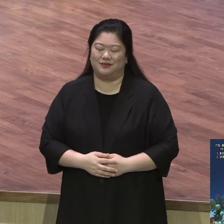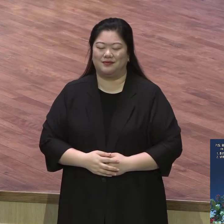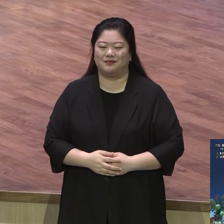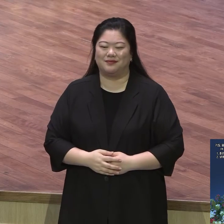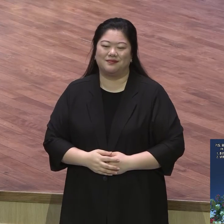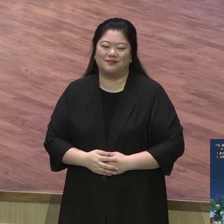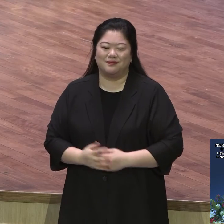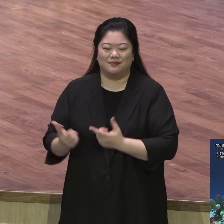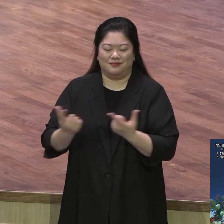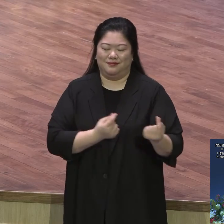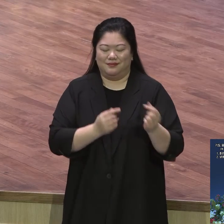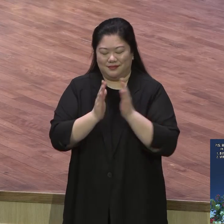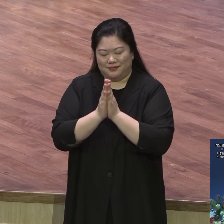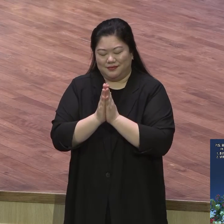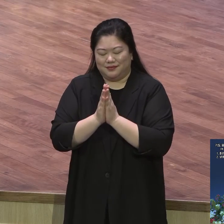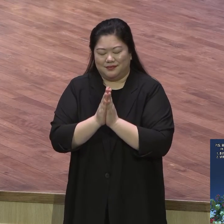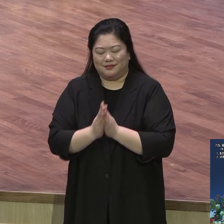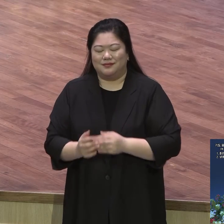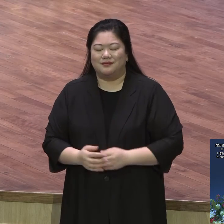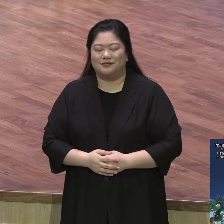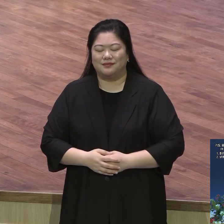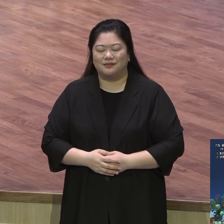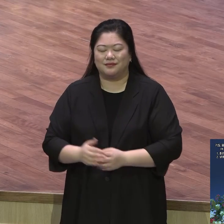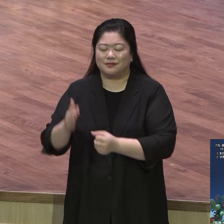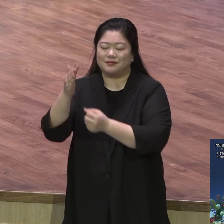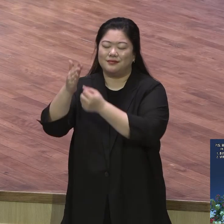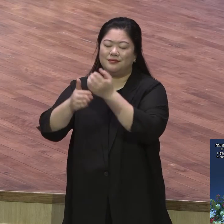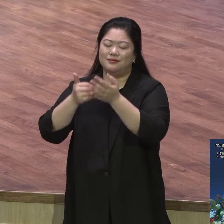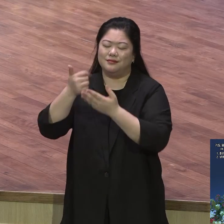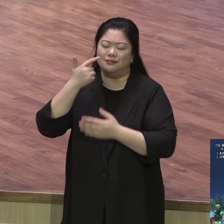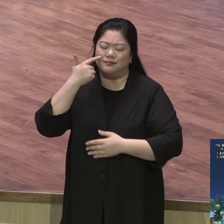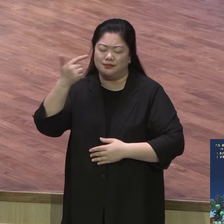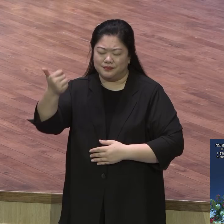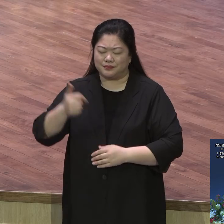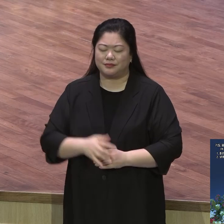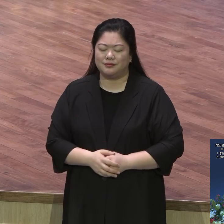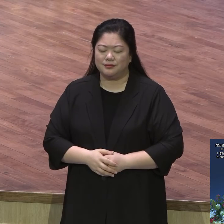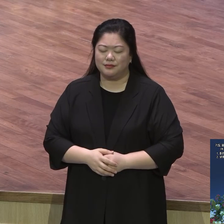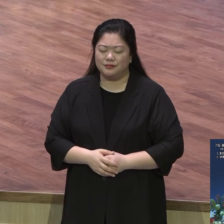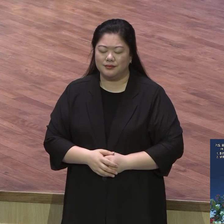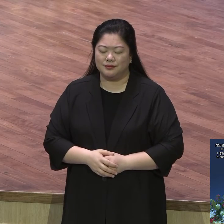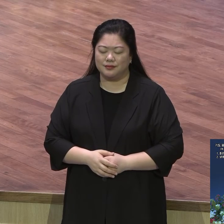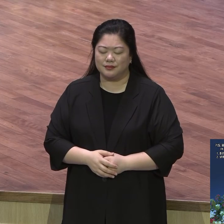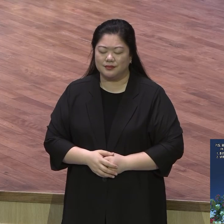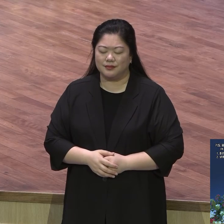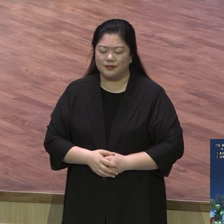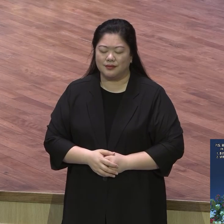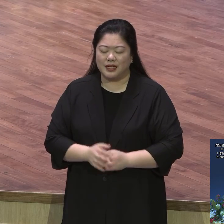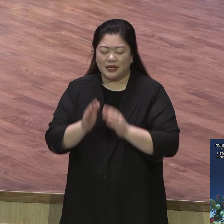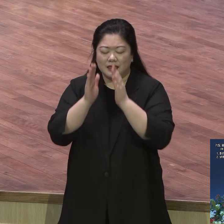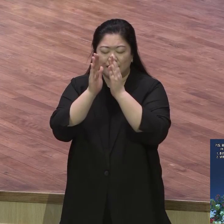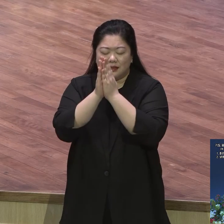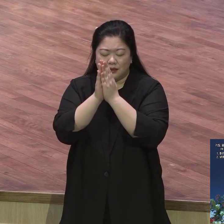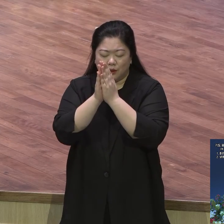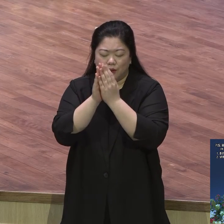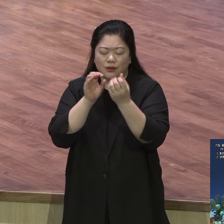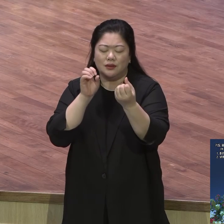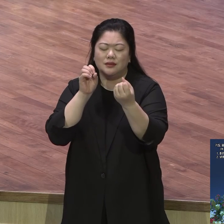기도합시다 아버지 하나님 기도 응답에 확신을 가지고 우리 영계 모든 성도는